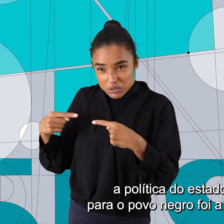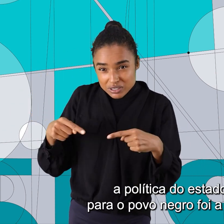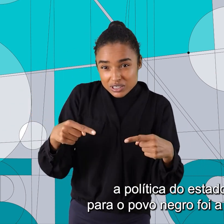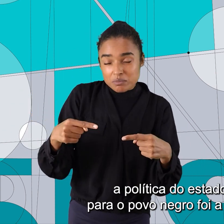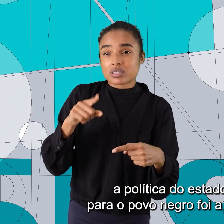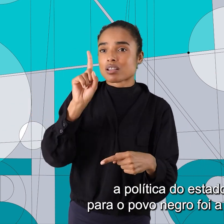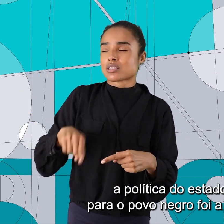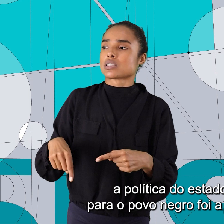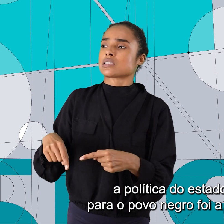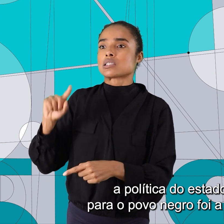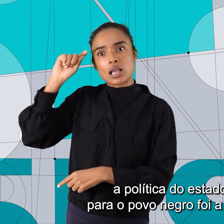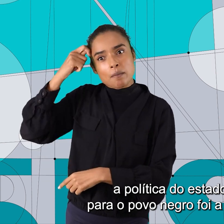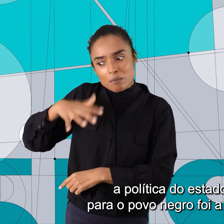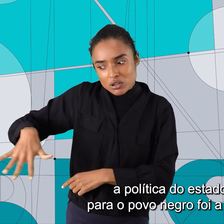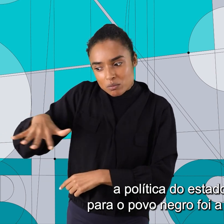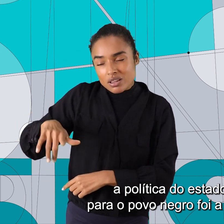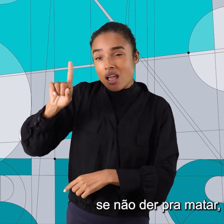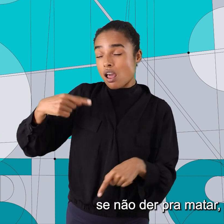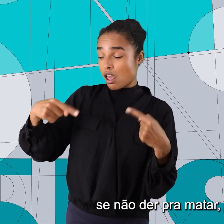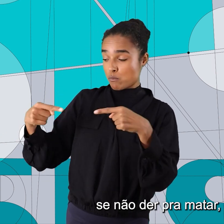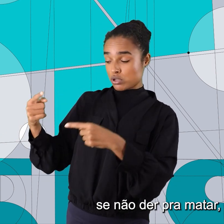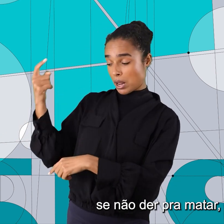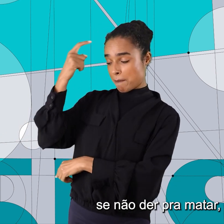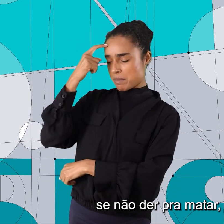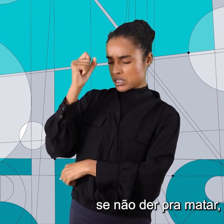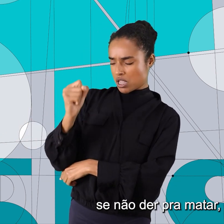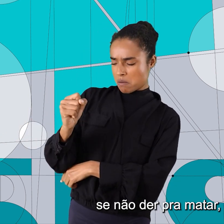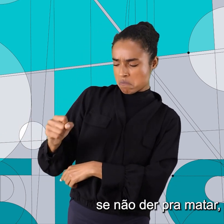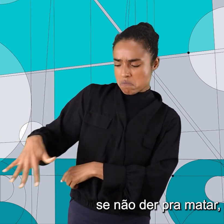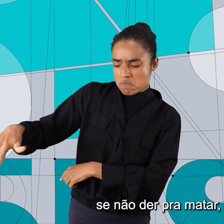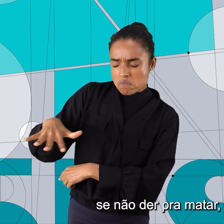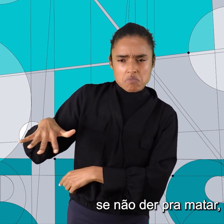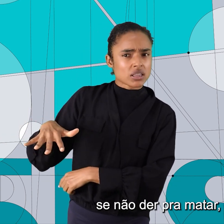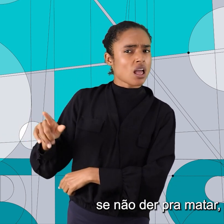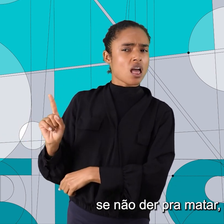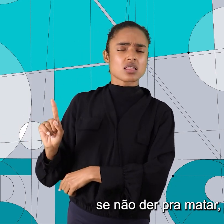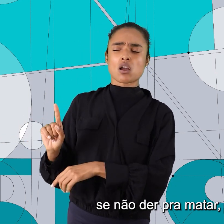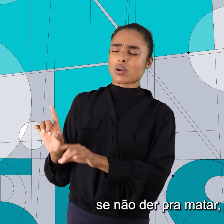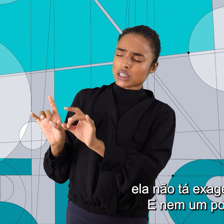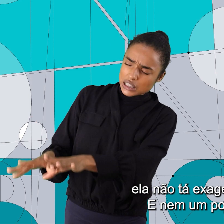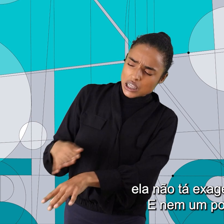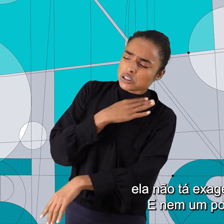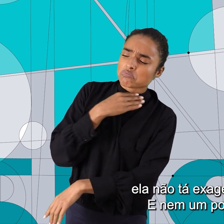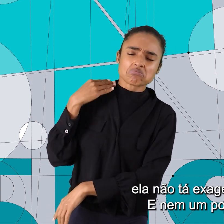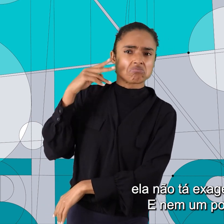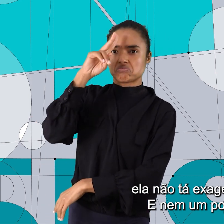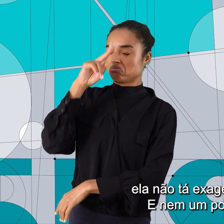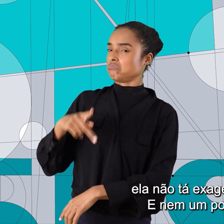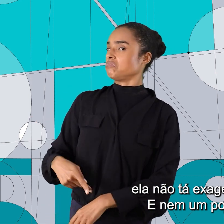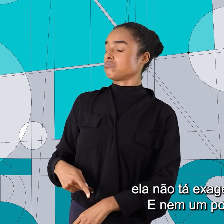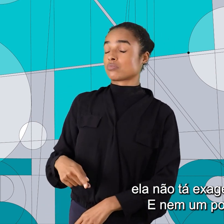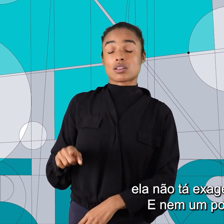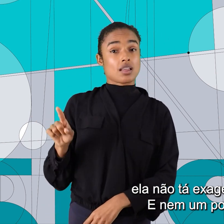o povo negro foi a da eliminação, se não der para matar, deixa morrer, ela não está